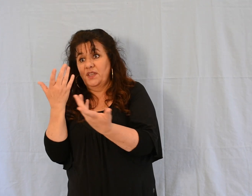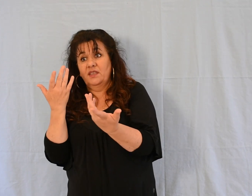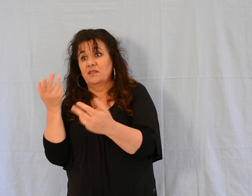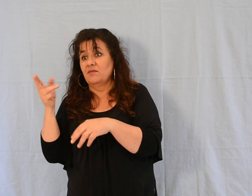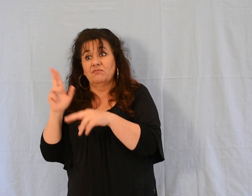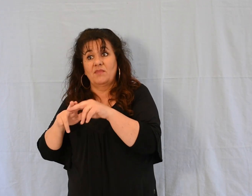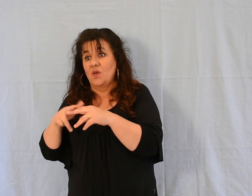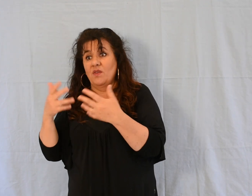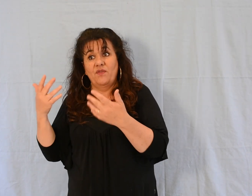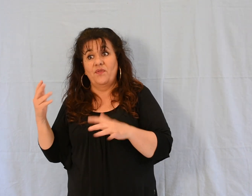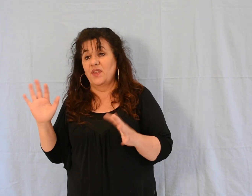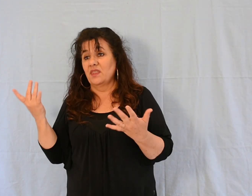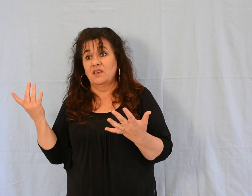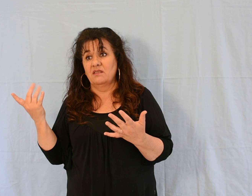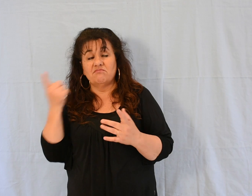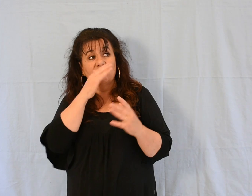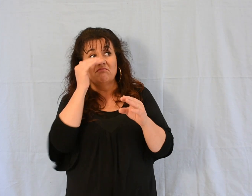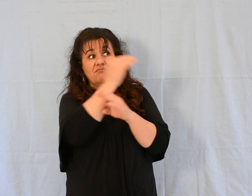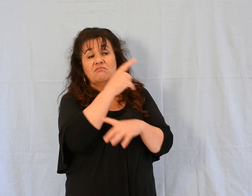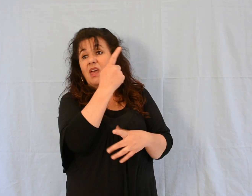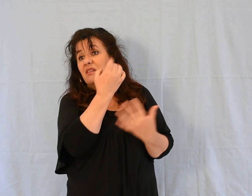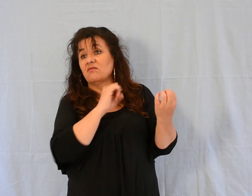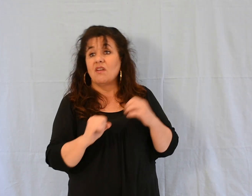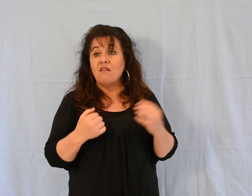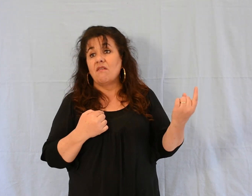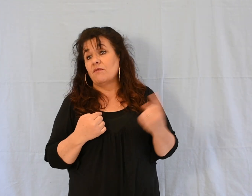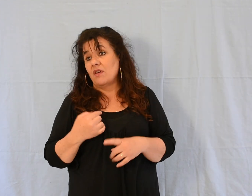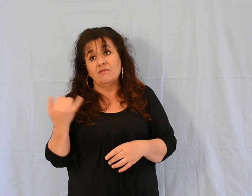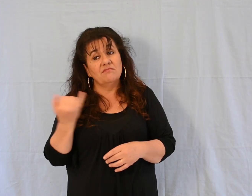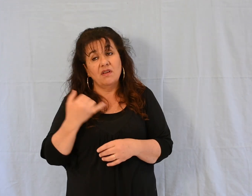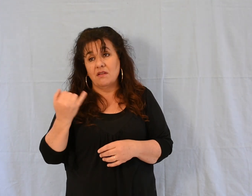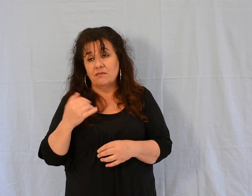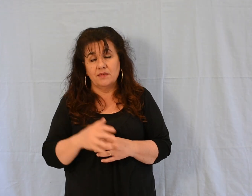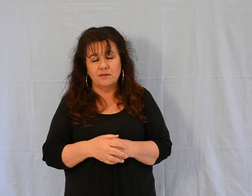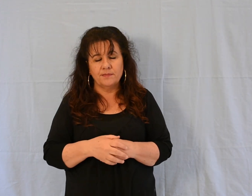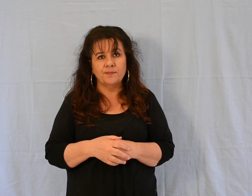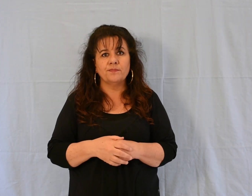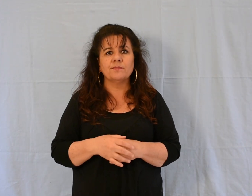» Jésus, surprenant ces mots,